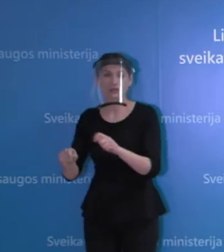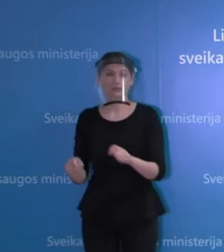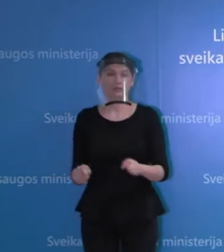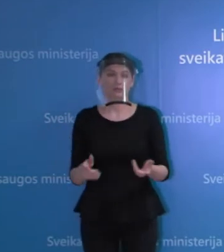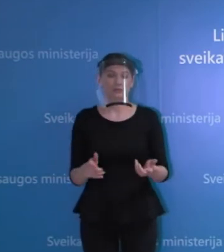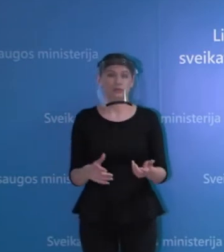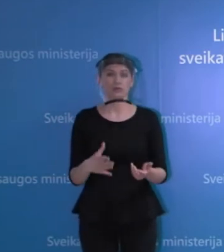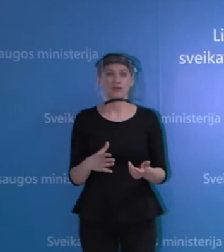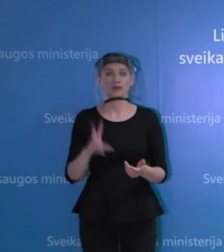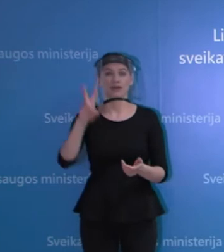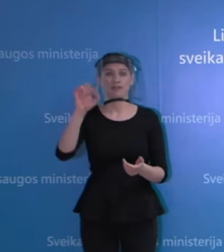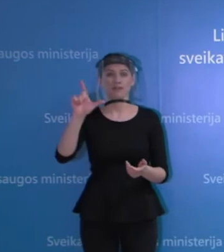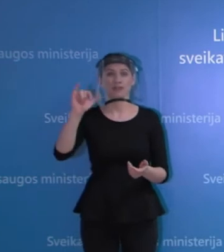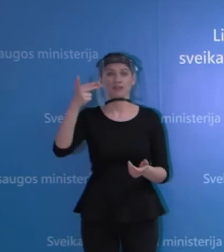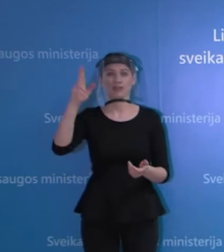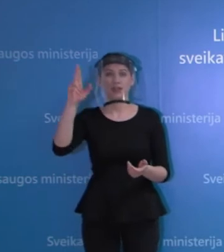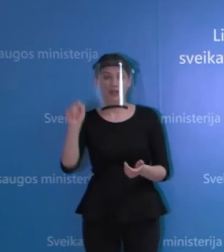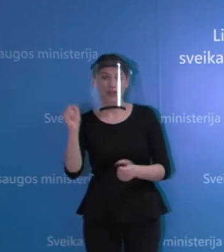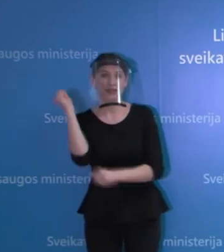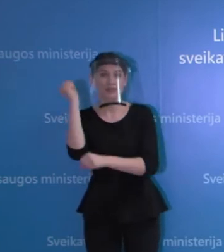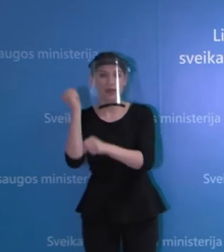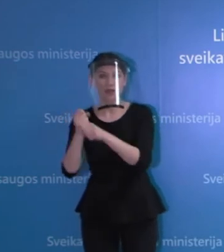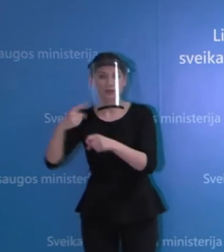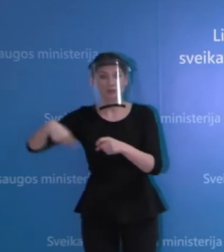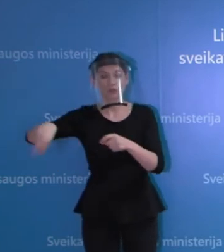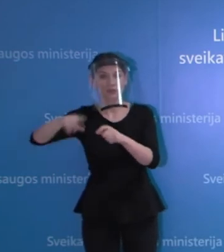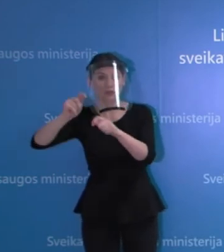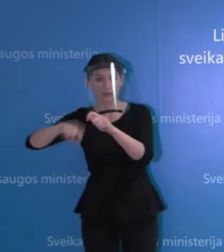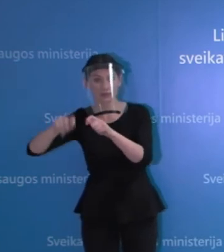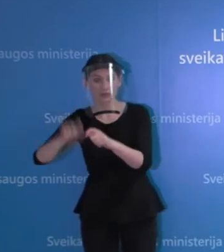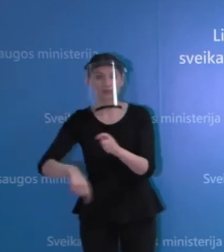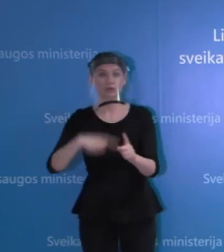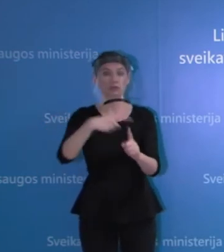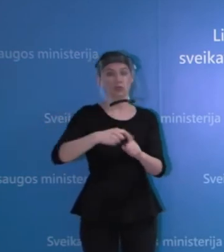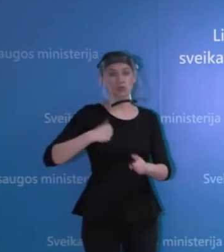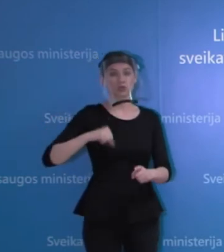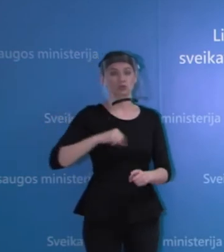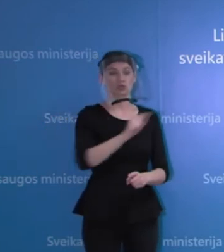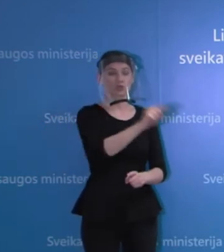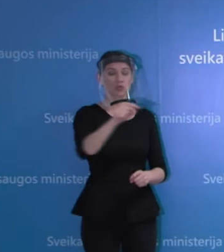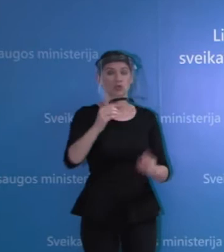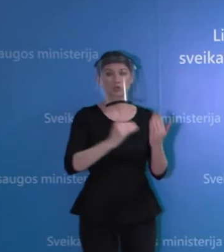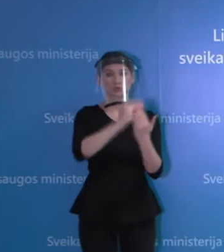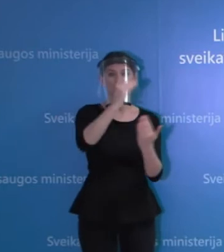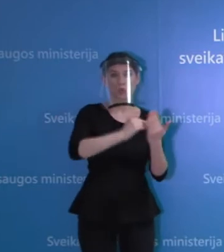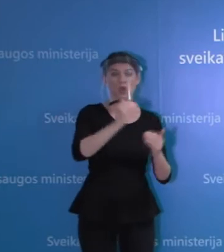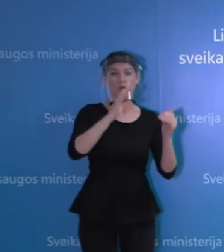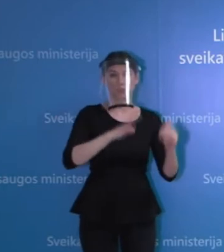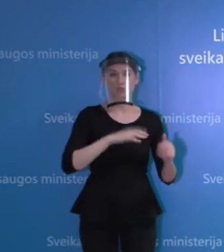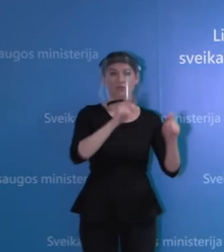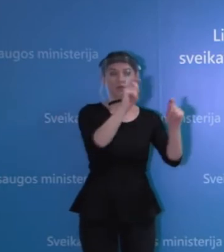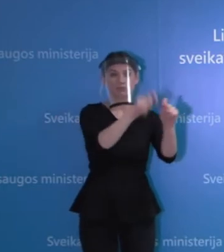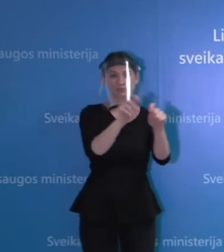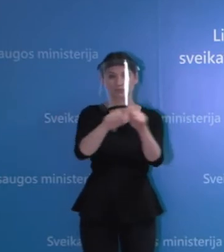Vilnikos įstaigos darbuotojai buvo patikrinti tiek gyventojų testavimas, su augusių neminšinės